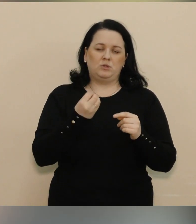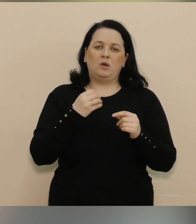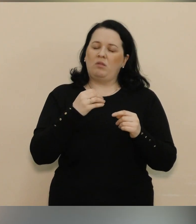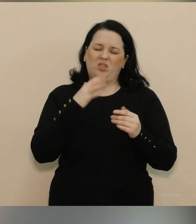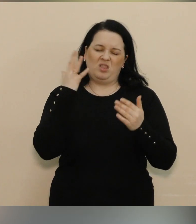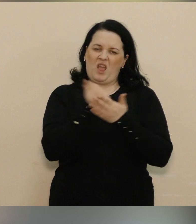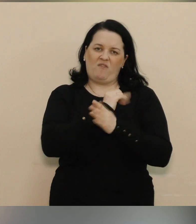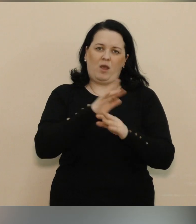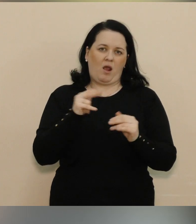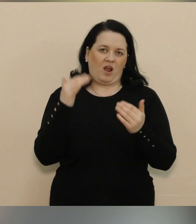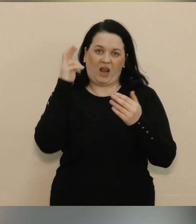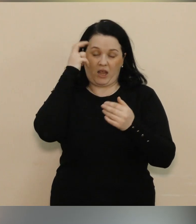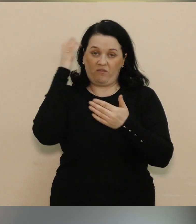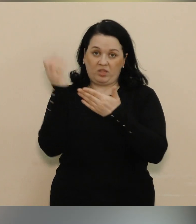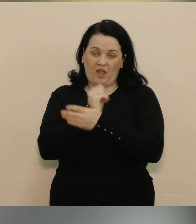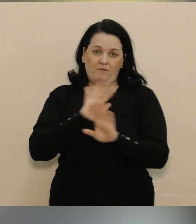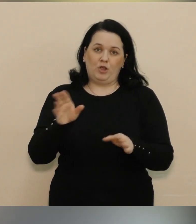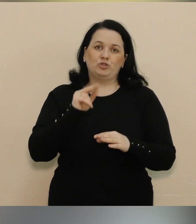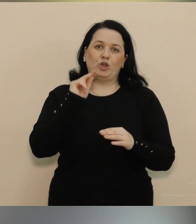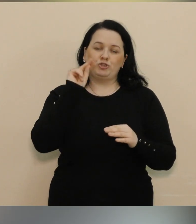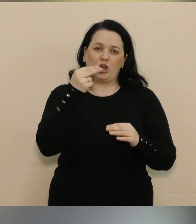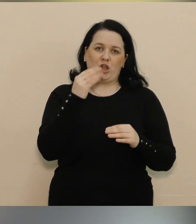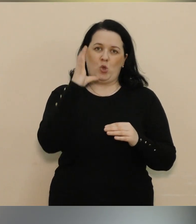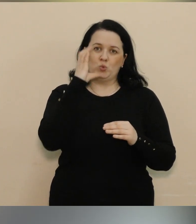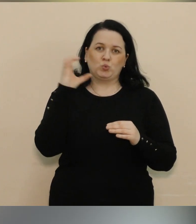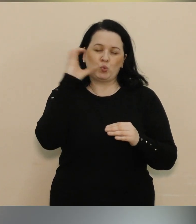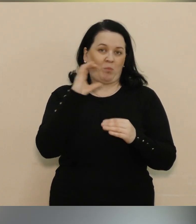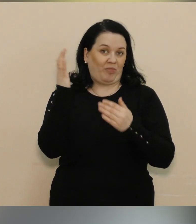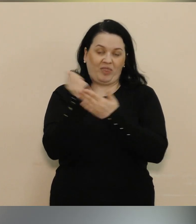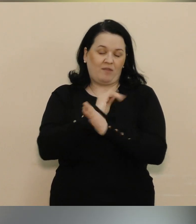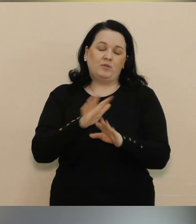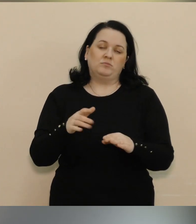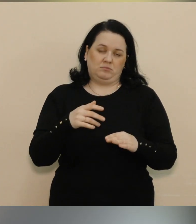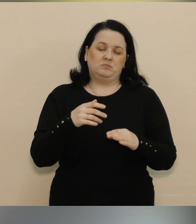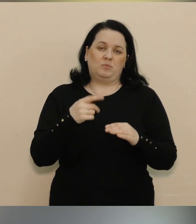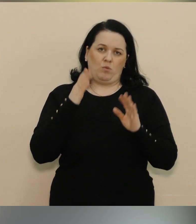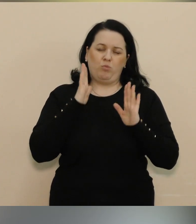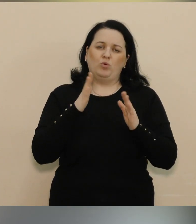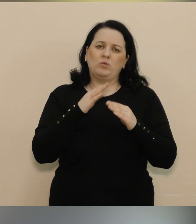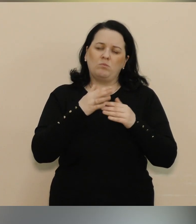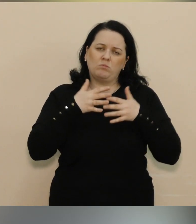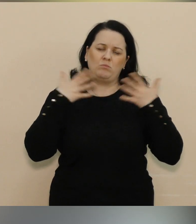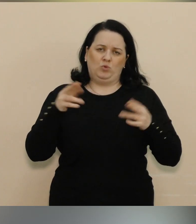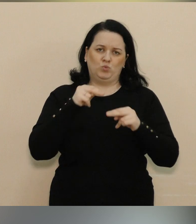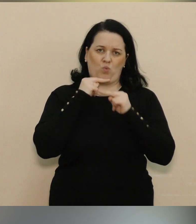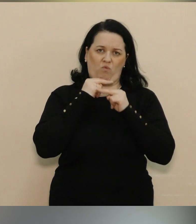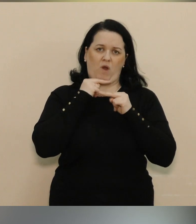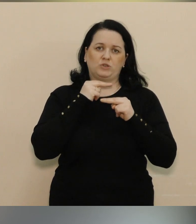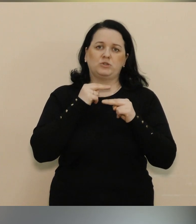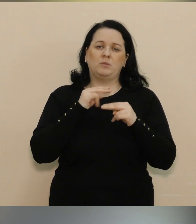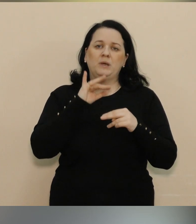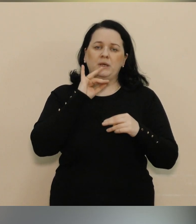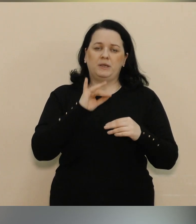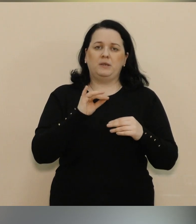вийде так, як не вийшло з Києвом, з Чернігом сумами. Тому будьмо максимально уважними і